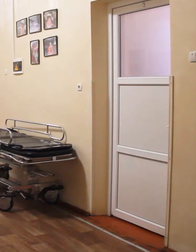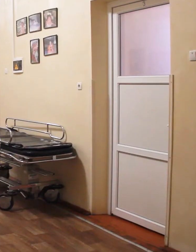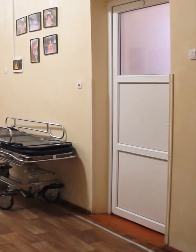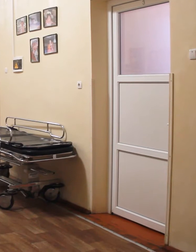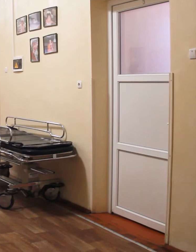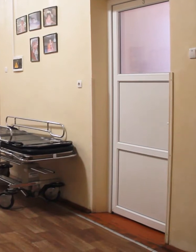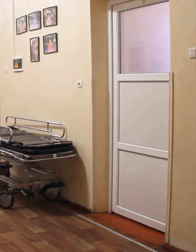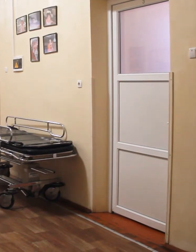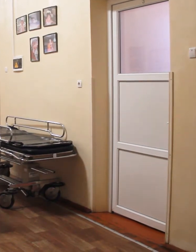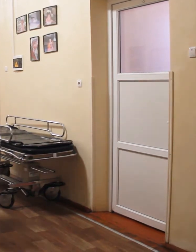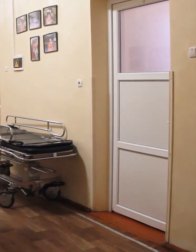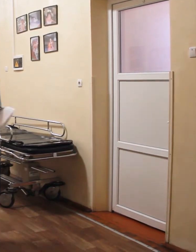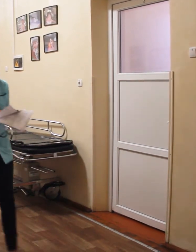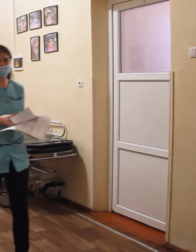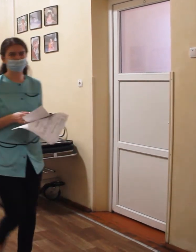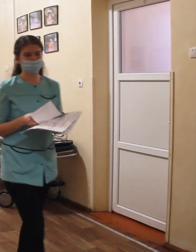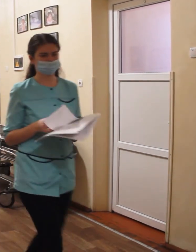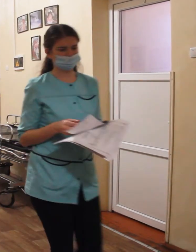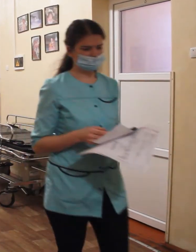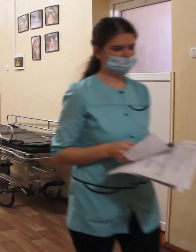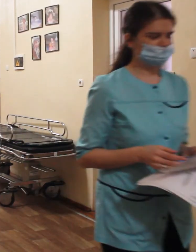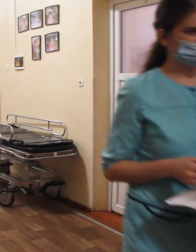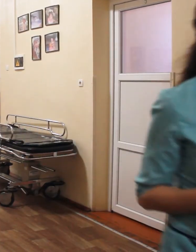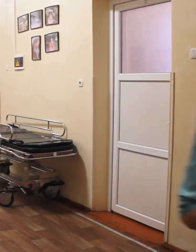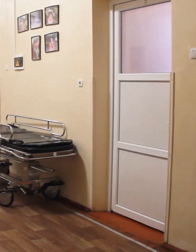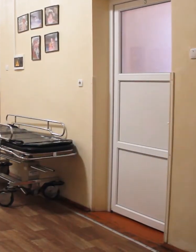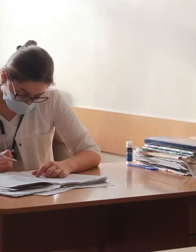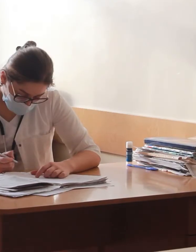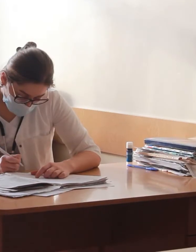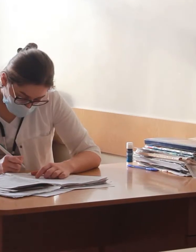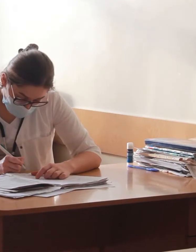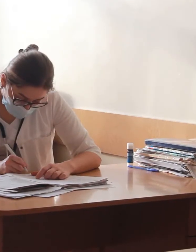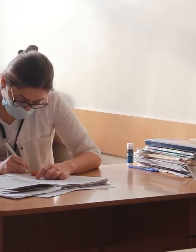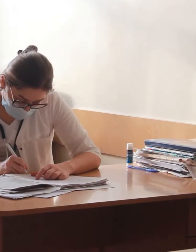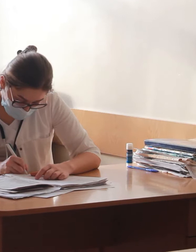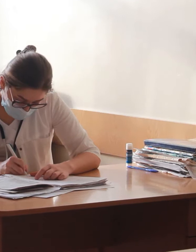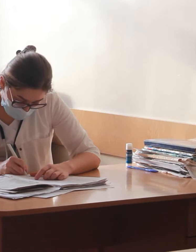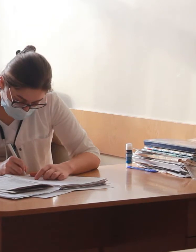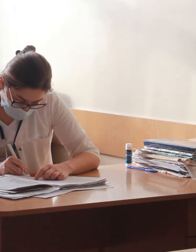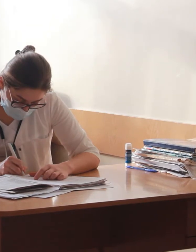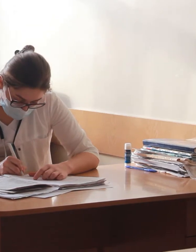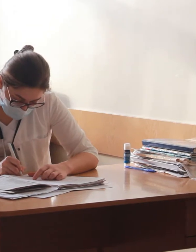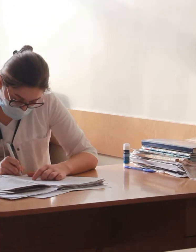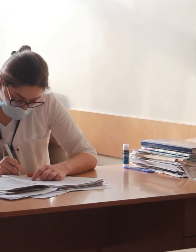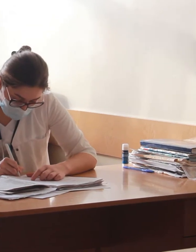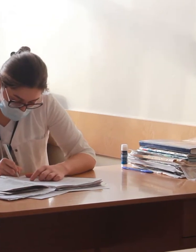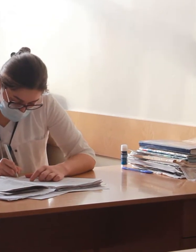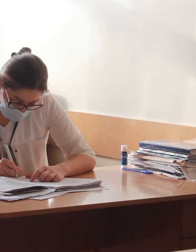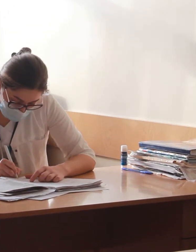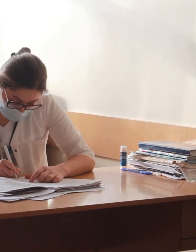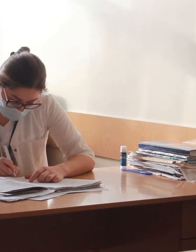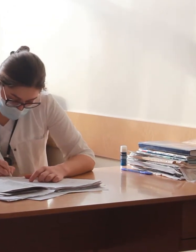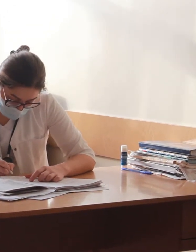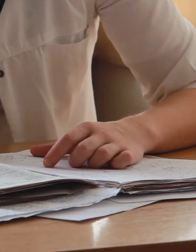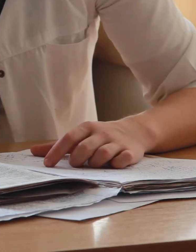Діти, каже директор лікарні, потрапляють у медзаклад з різноманітними патологіями. Зокрема, є пацієнти із